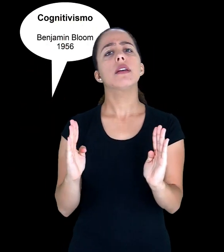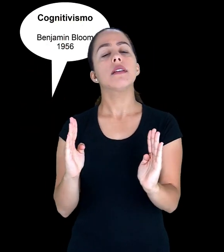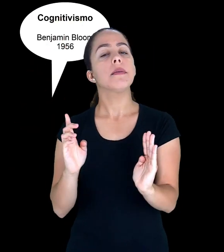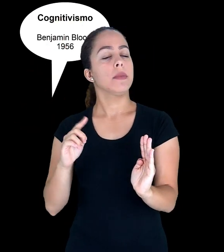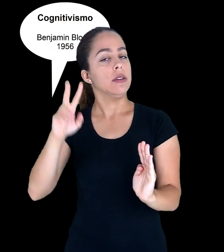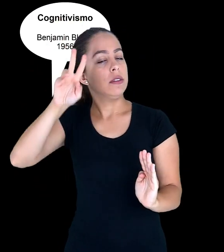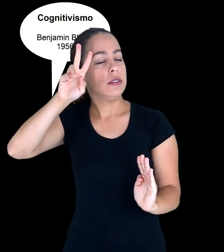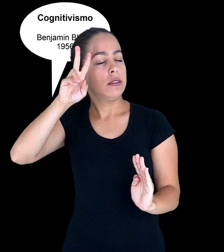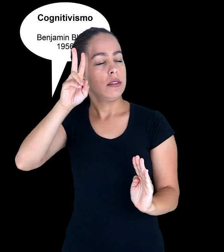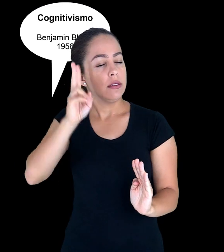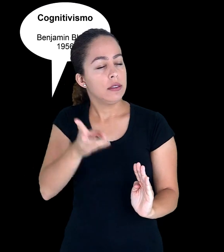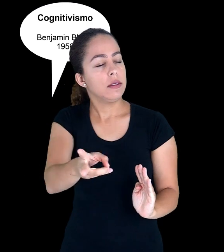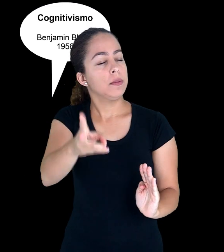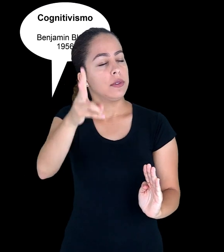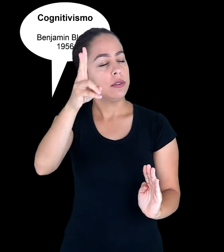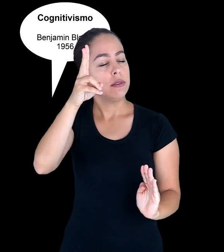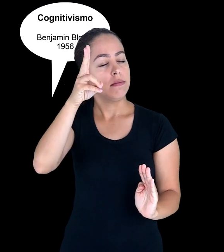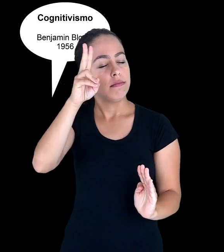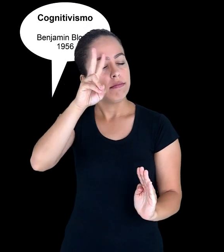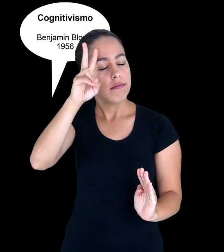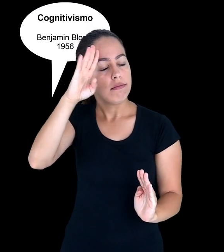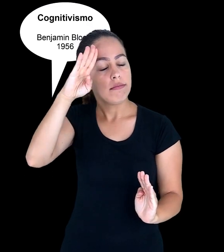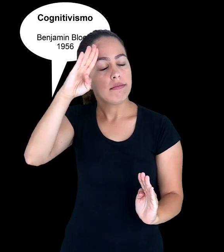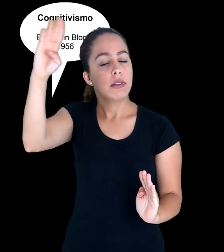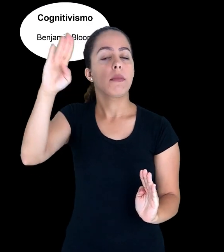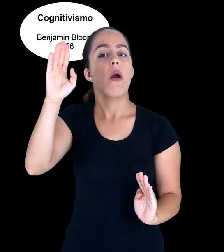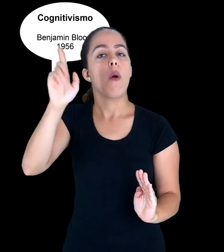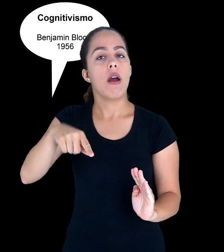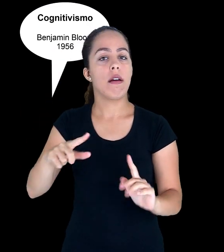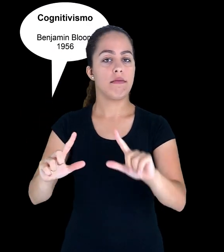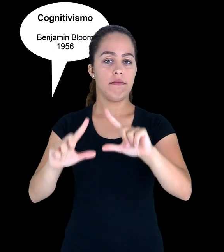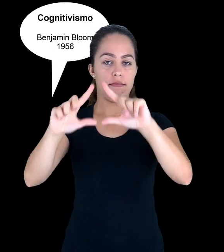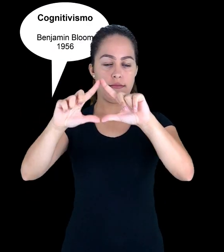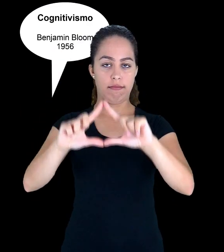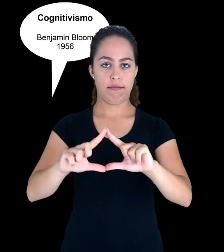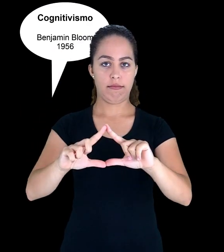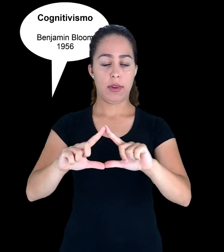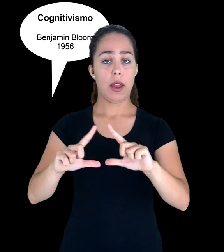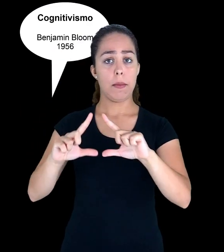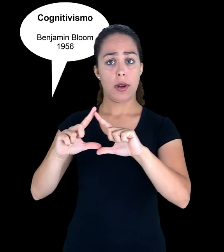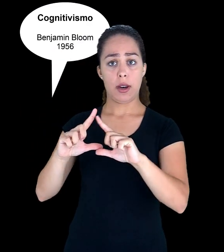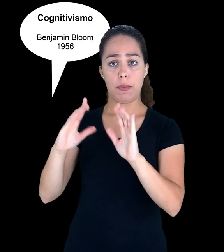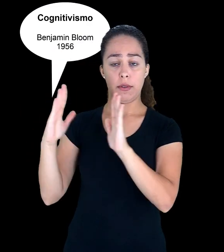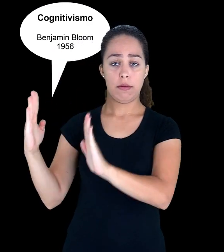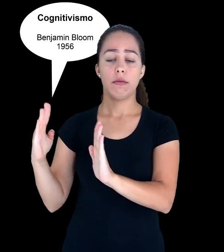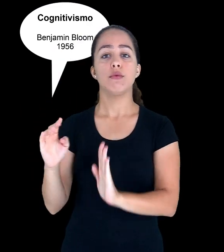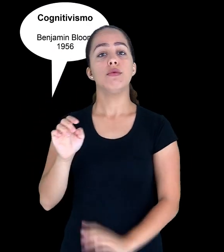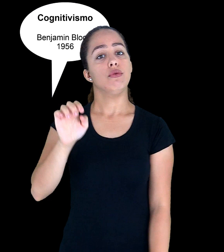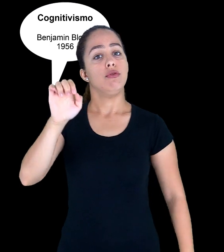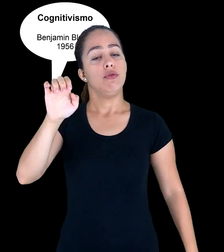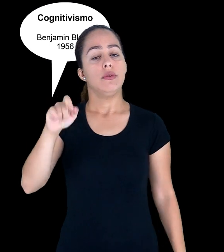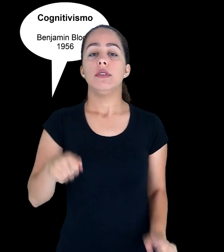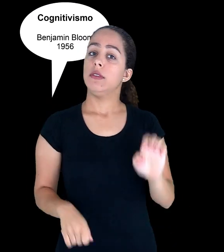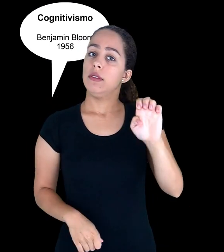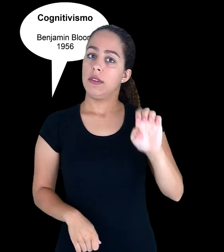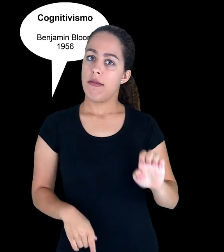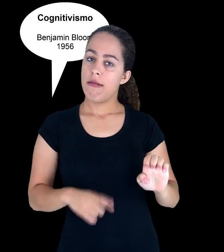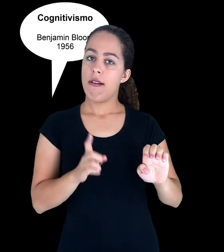muito por pirâmides, onde a pirâmide da esquerda, ela é a primeira edição